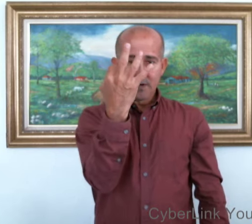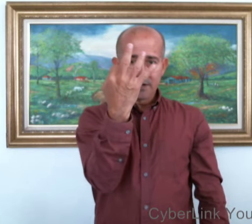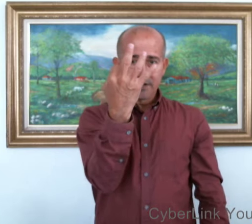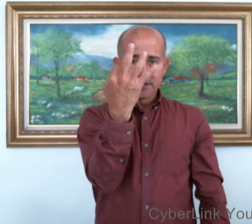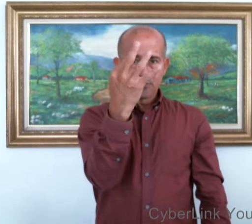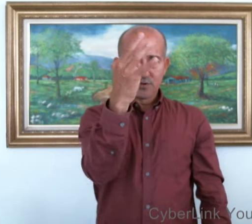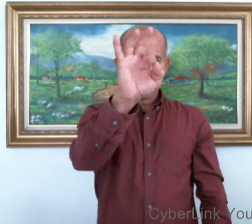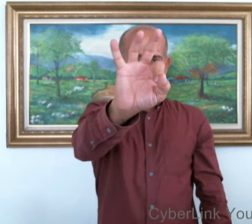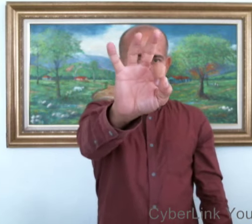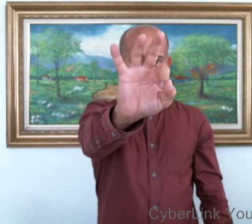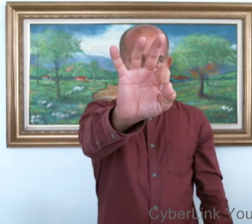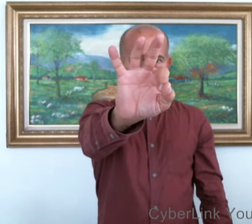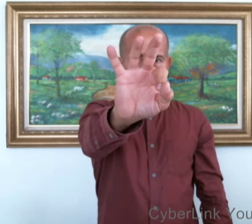Viernes. Viernes. Ponemos la mano en F.